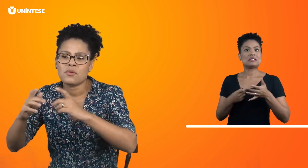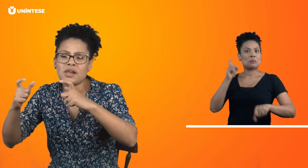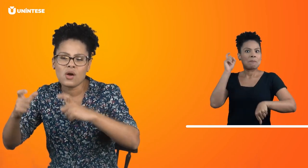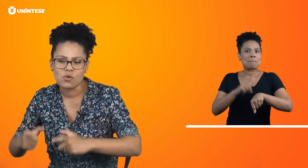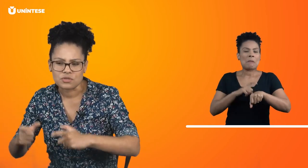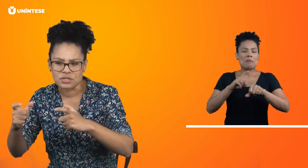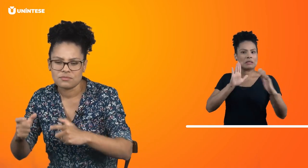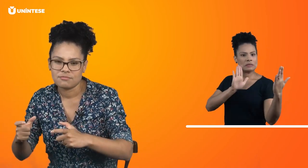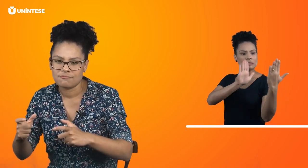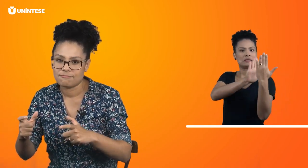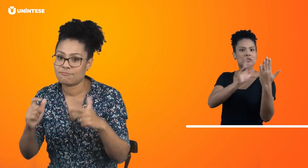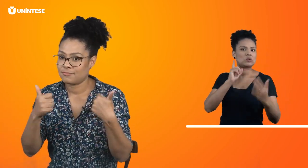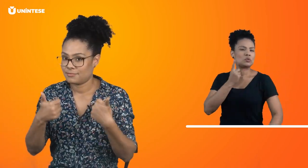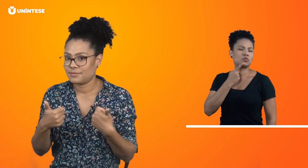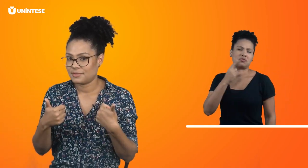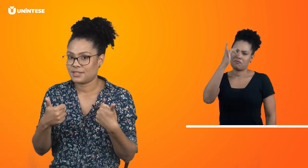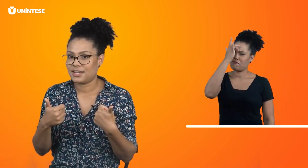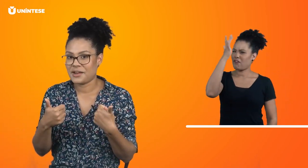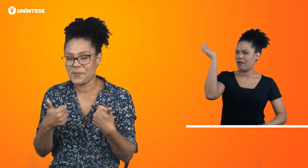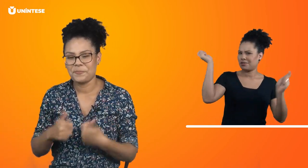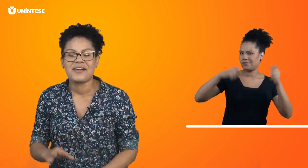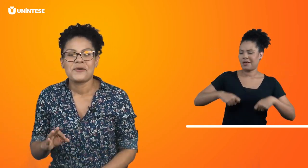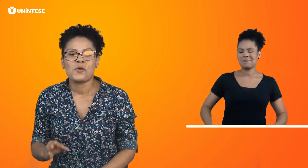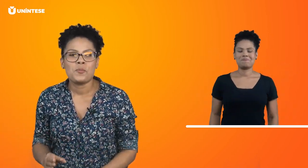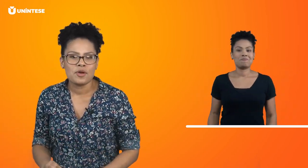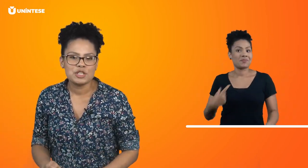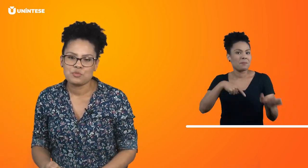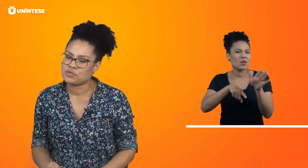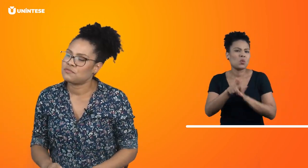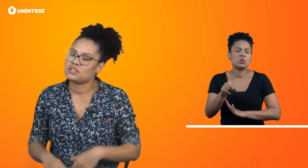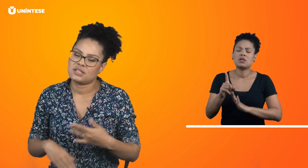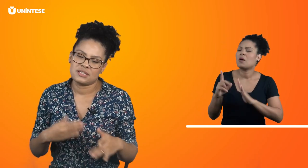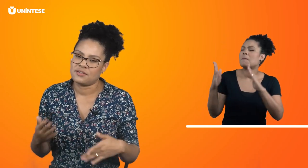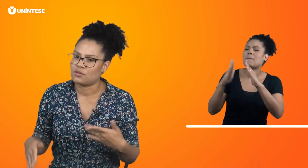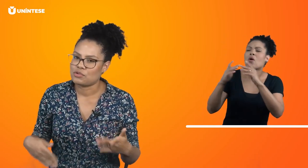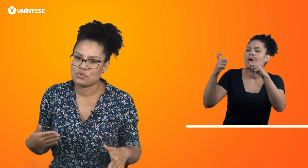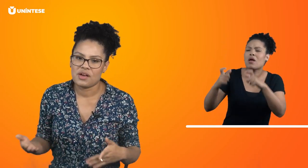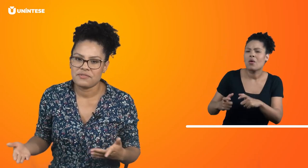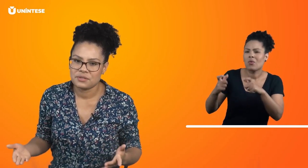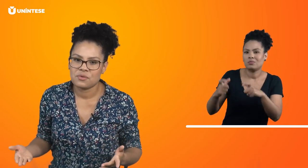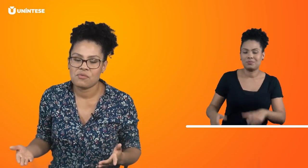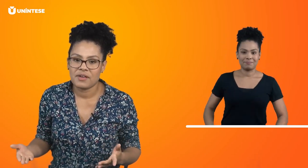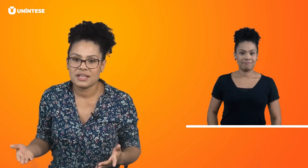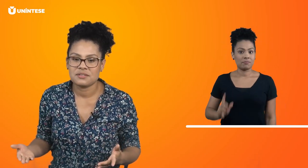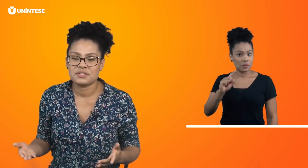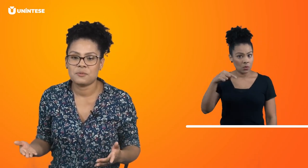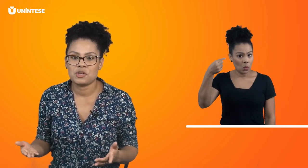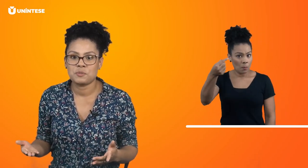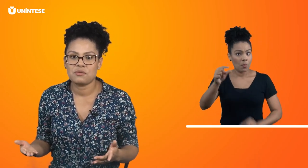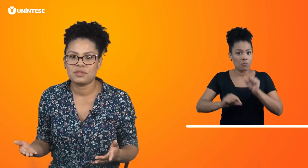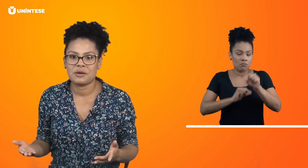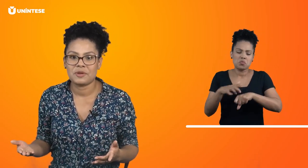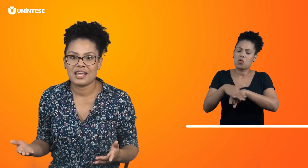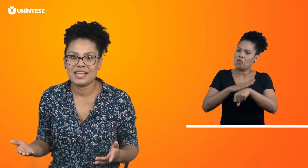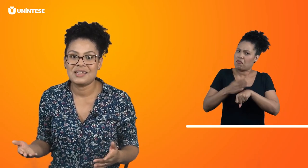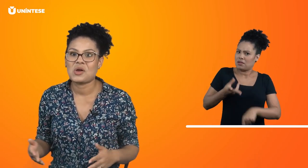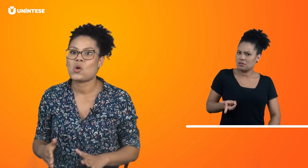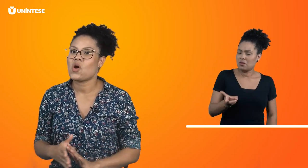mora onde? Tá legal? O próximo, se você quiser continuar fazendo conversa, você pode perguntar para ele qual